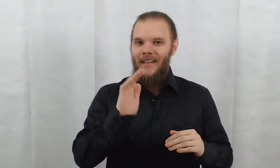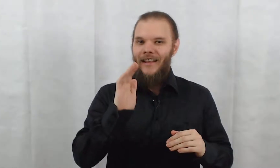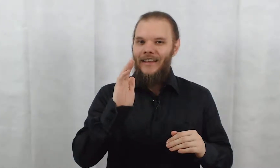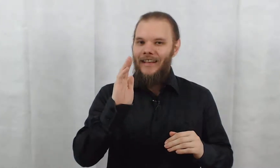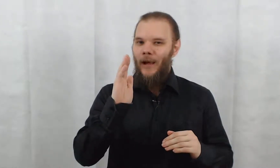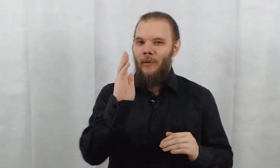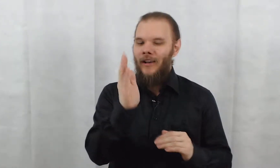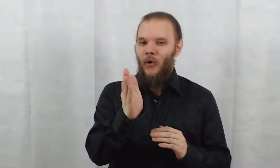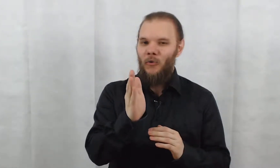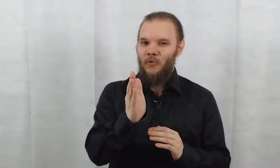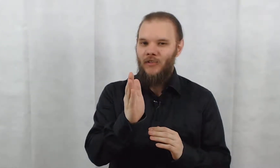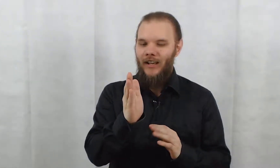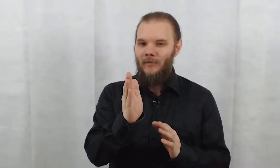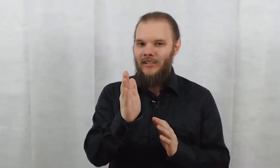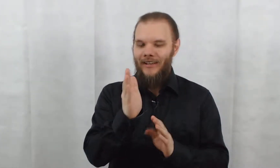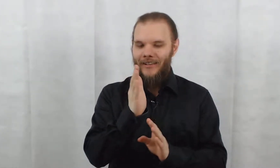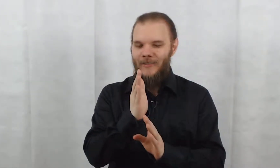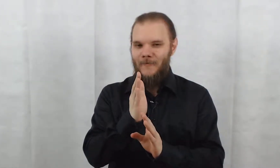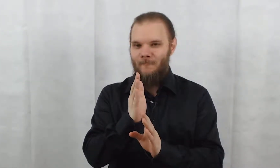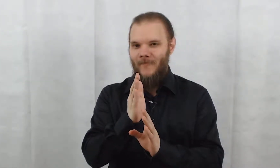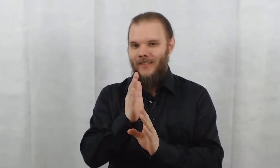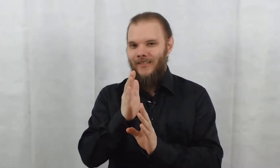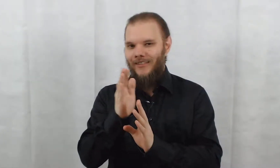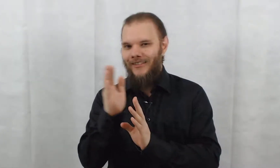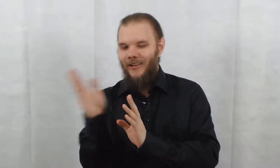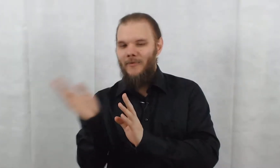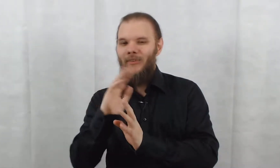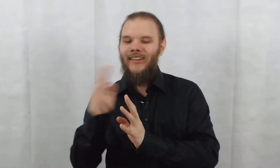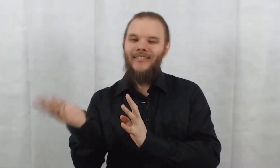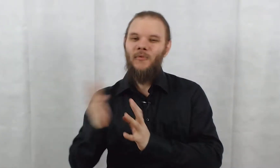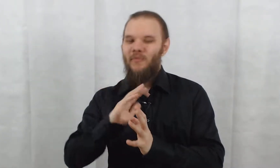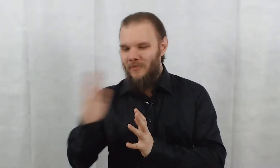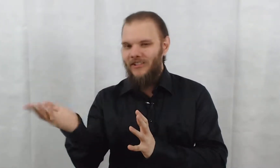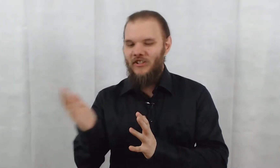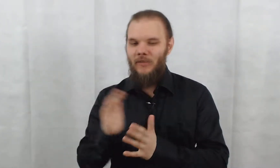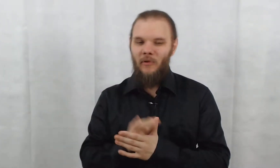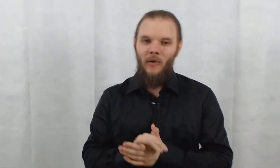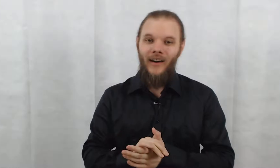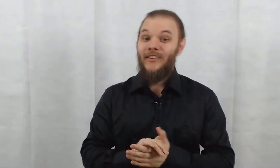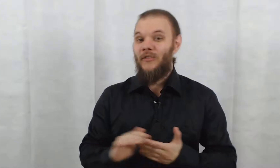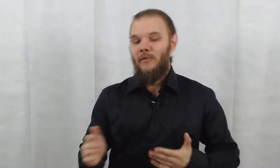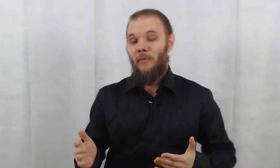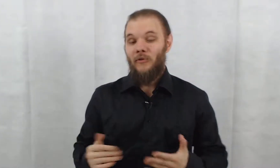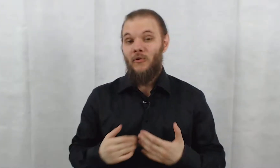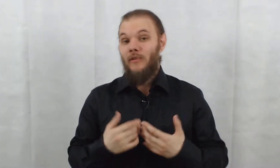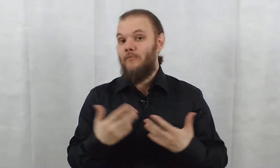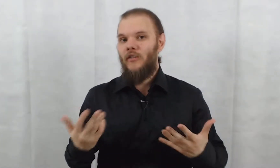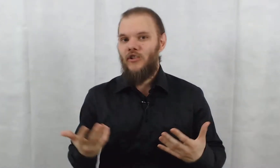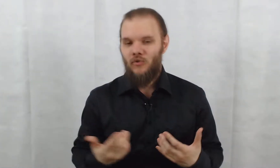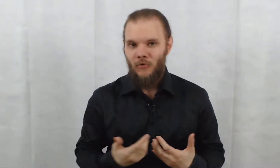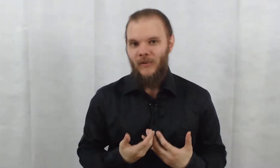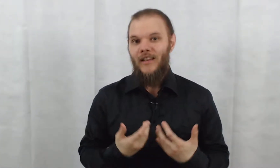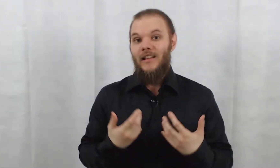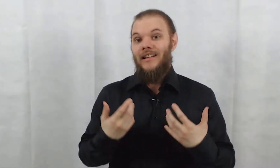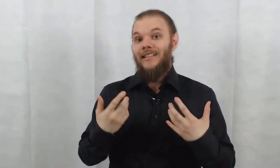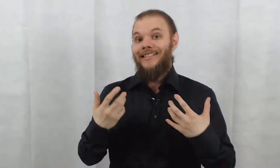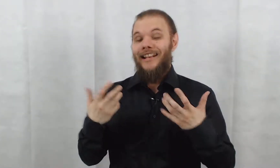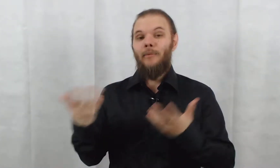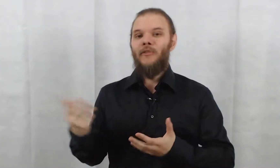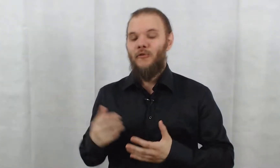Et après la rencontre Abby et Alec, ça a commencé à être plus mitigé pour moi, essentiellement parce qu'il manque quelque chose. C'est la présence de